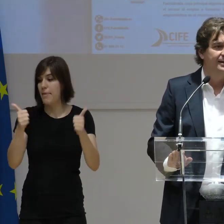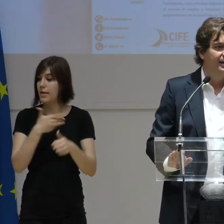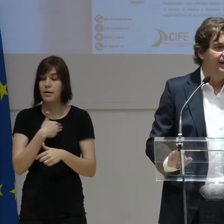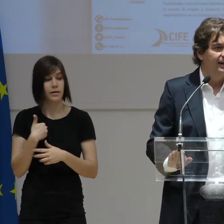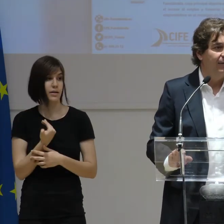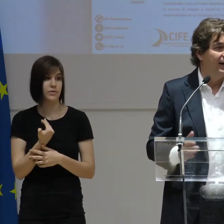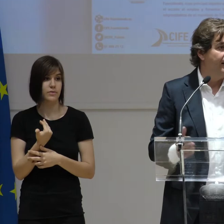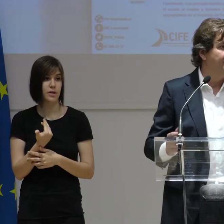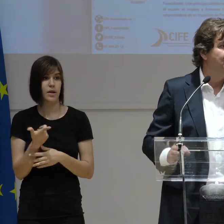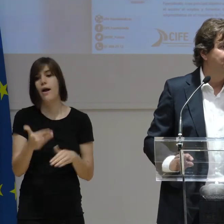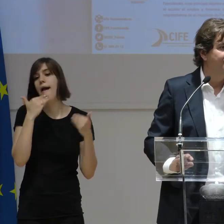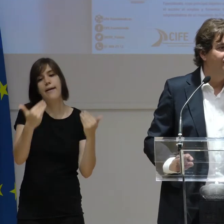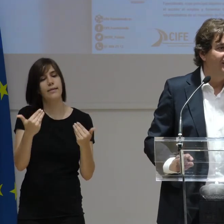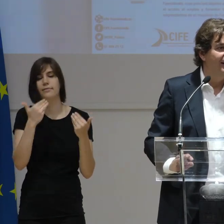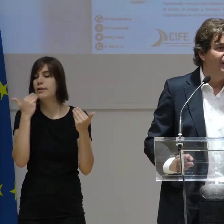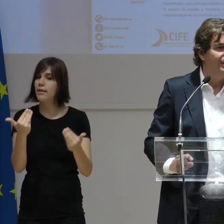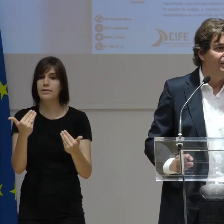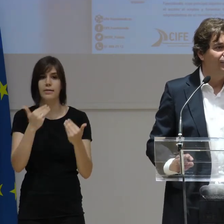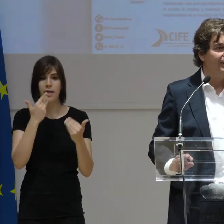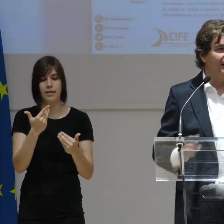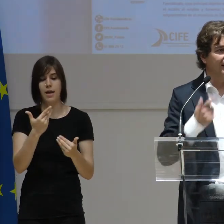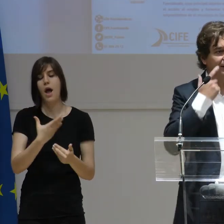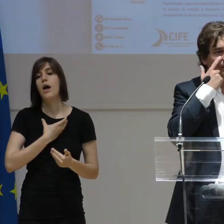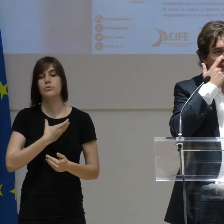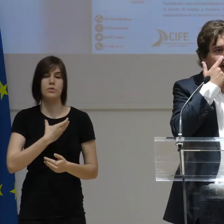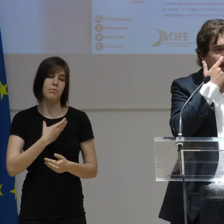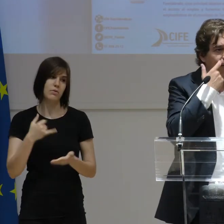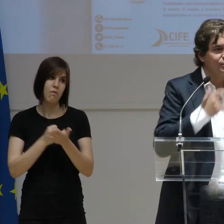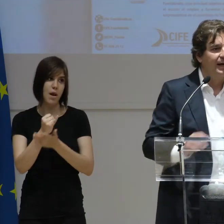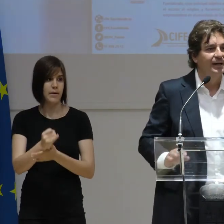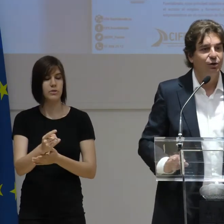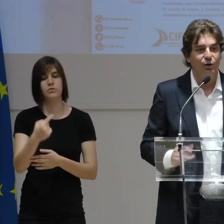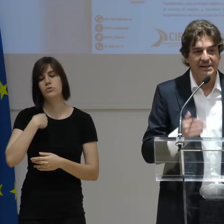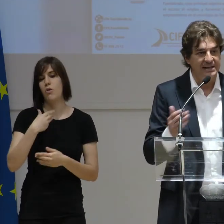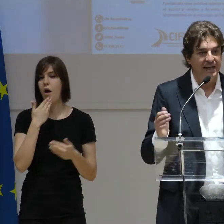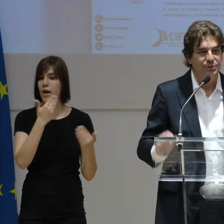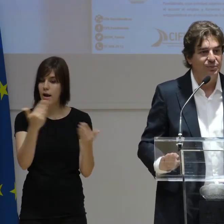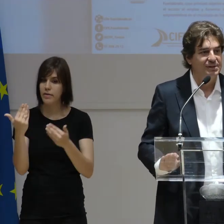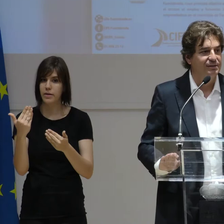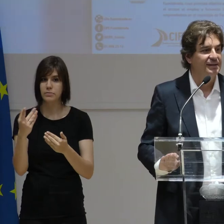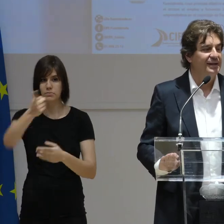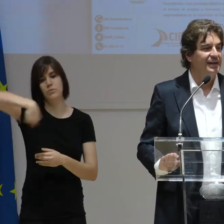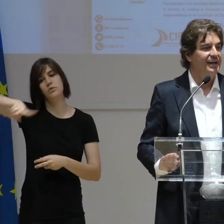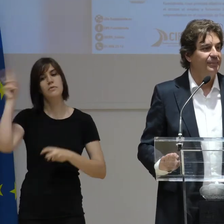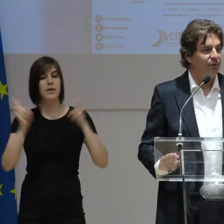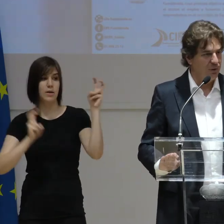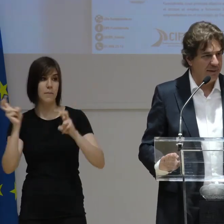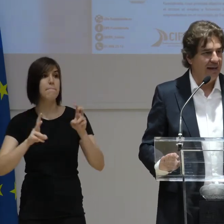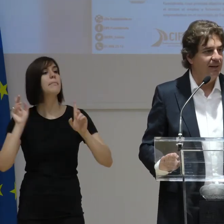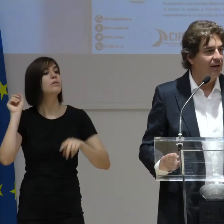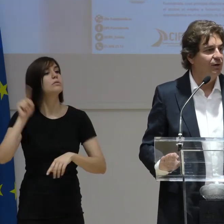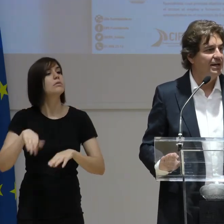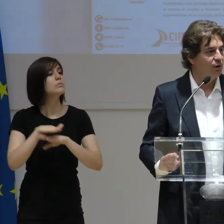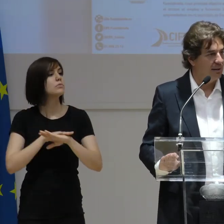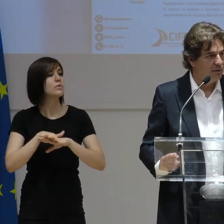dando agradecimientos. En nombre del Ayuntamiento de Fuenlabrada, pues agradeceros a todos los que estáis aquí, por supuesto, pero